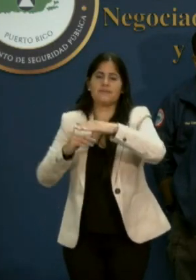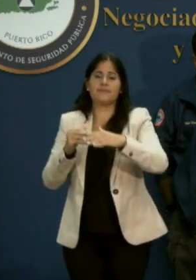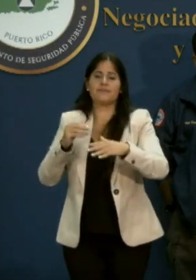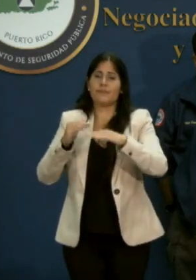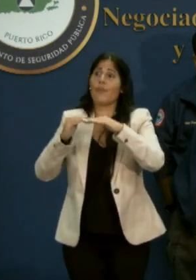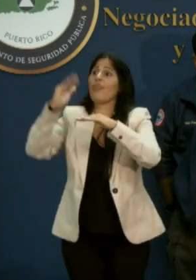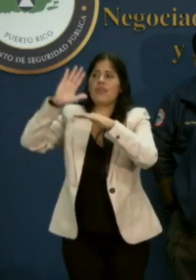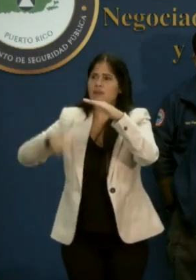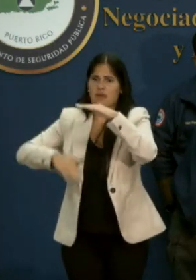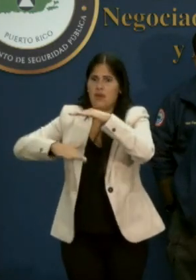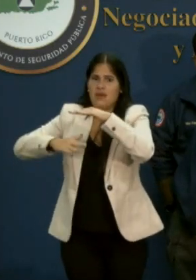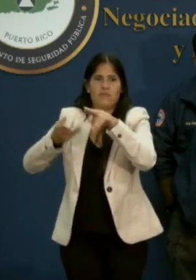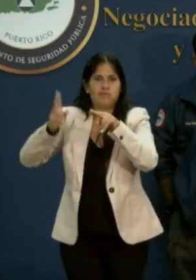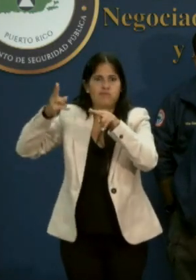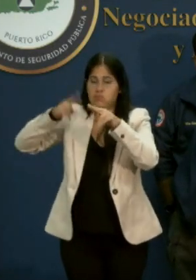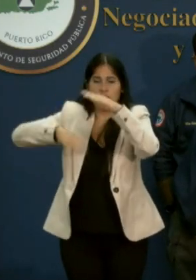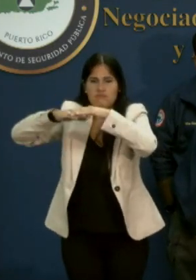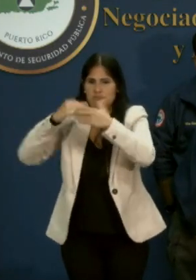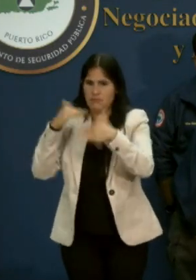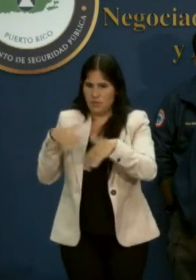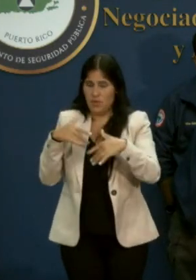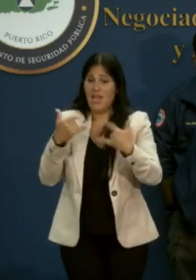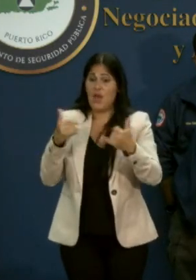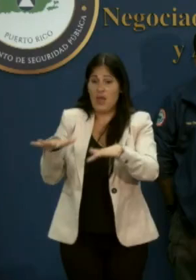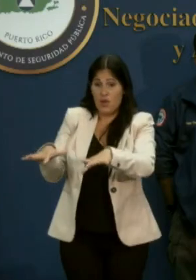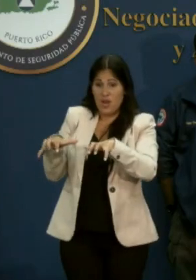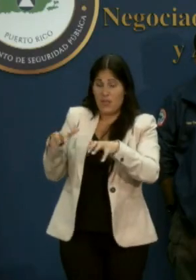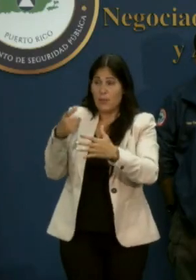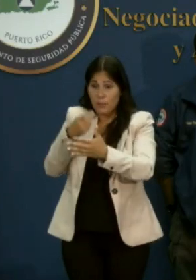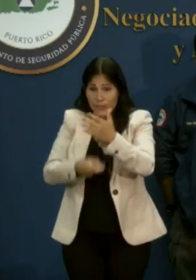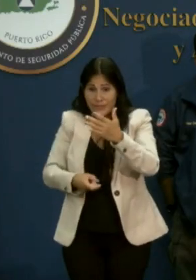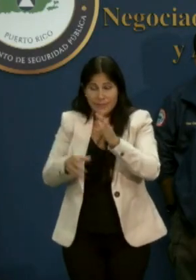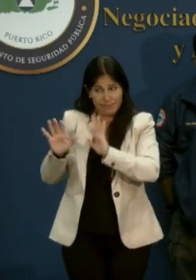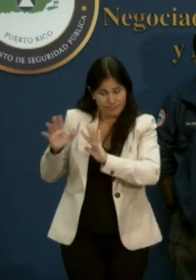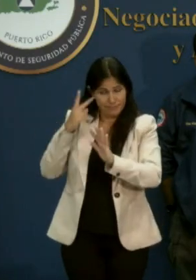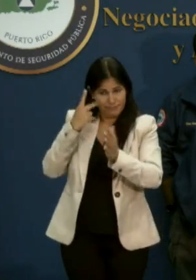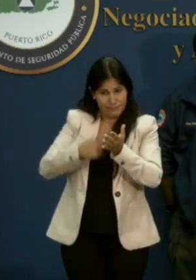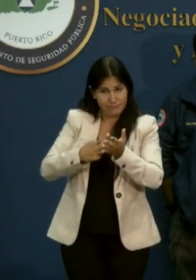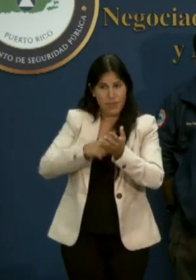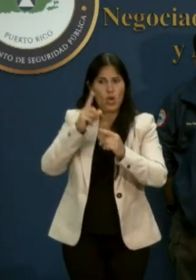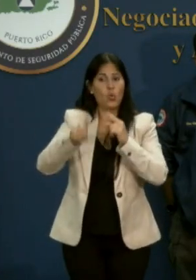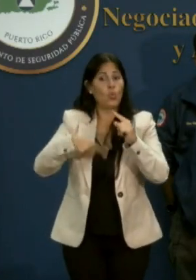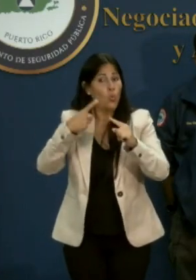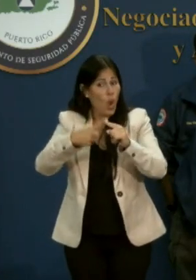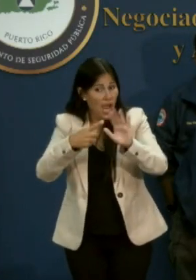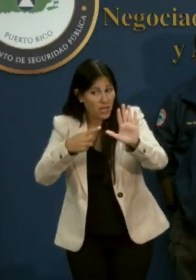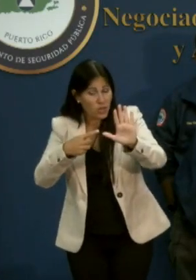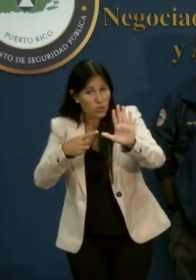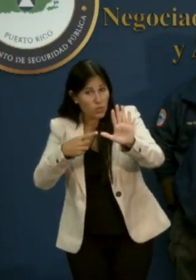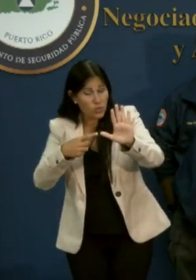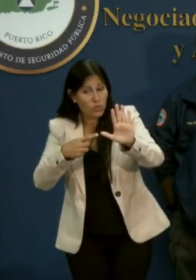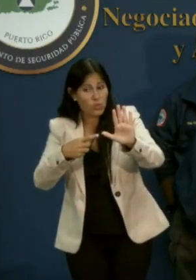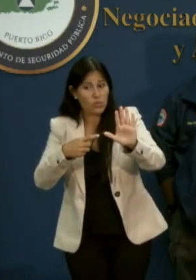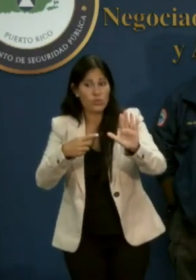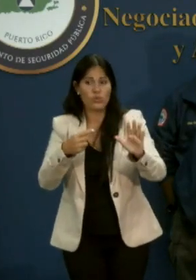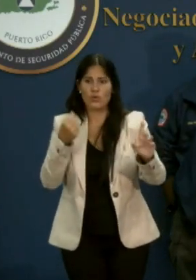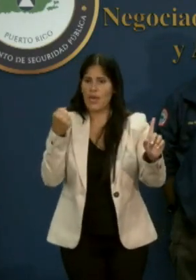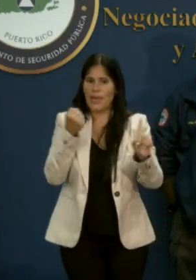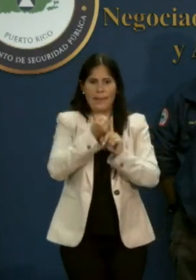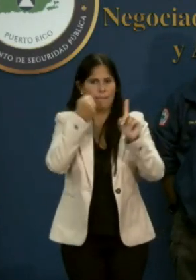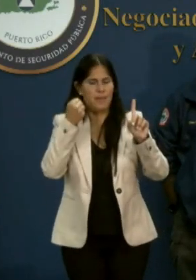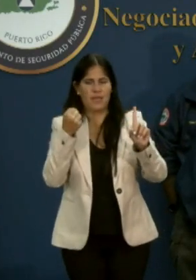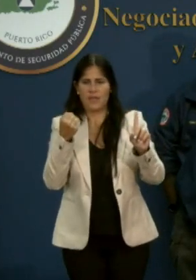como es de congelación de precios y no es de fijación, pues cuando nosotros intervenimos, porque intervenimos el día de ayer con esa estación de gasolina,